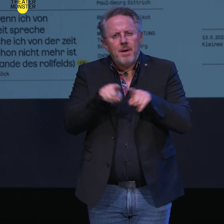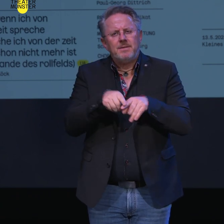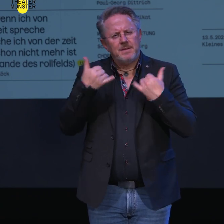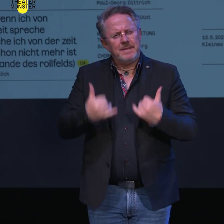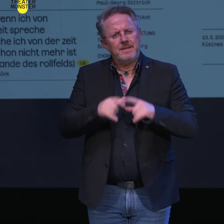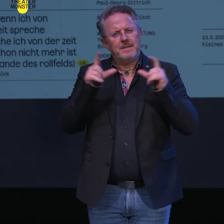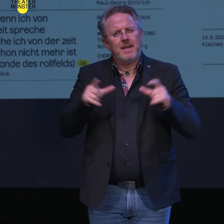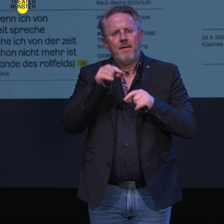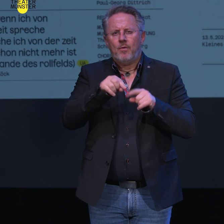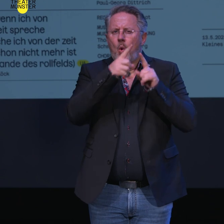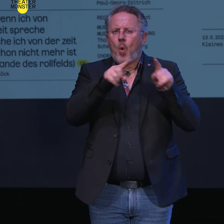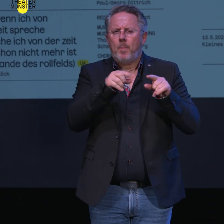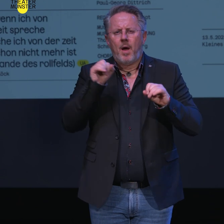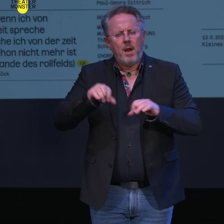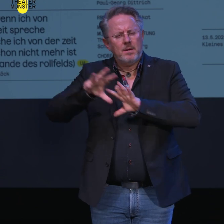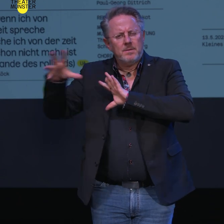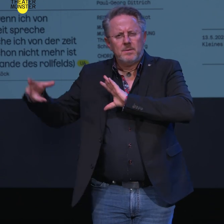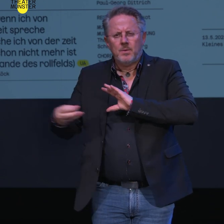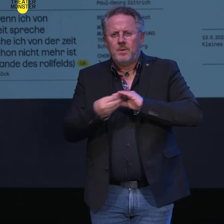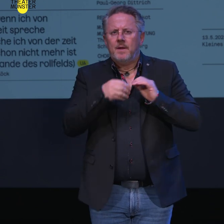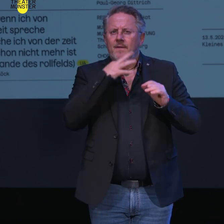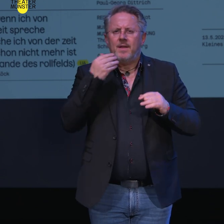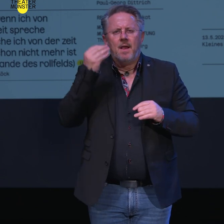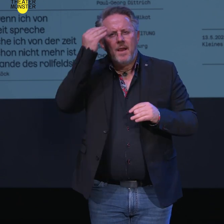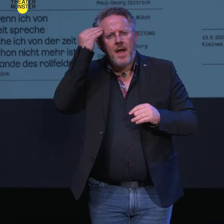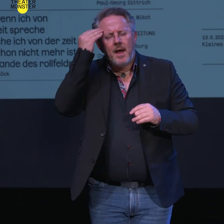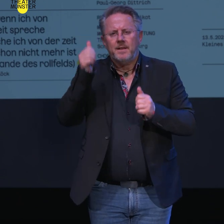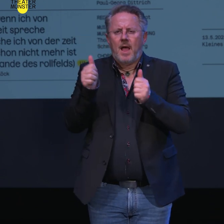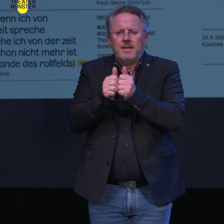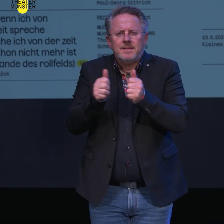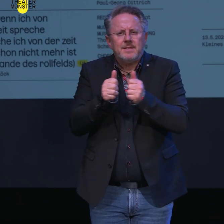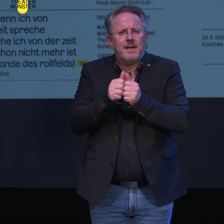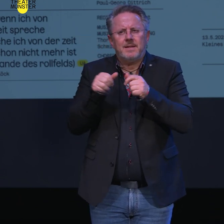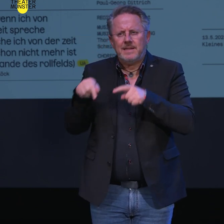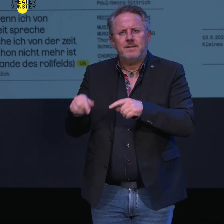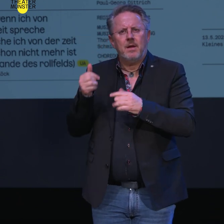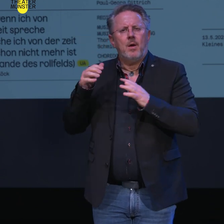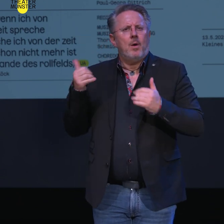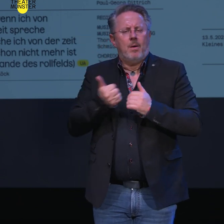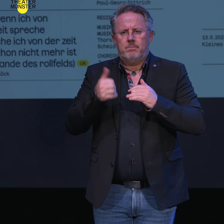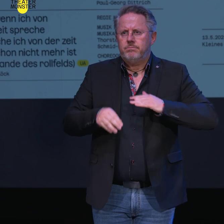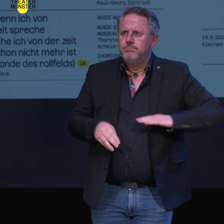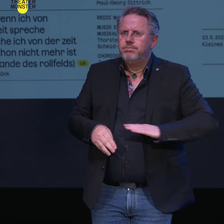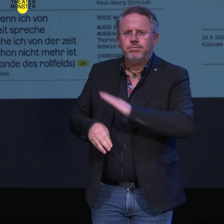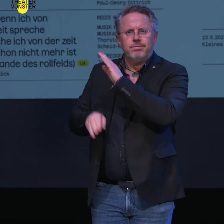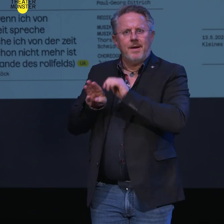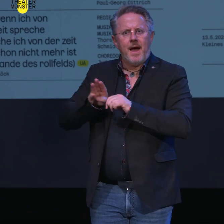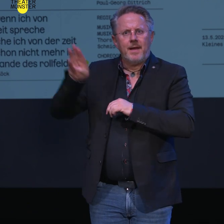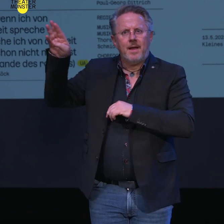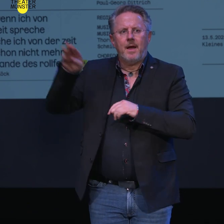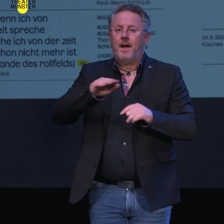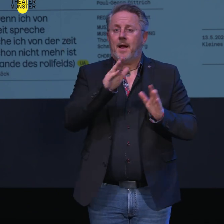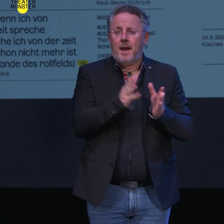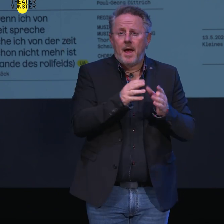Theatersprache für die Oper nutzt. Nach intensiven Jahren des Lernens und Assistierens ist ihr jetzt eine beachtliche Karriere gelungen, die sie von kleineren und mittleren